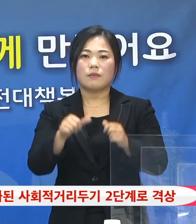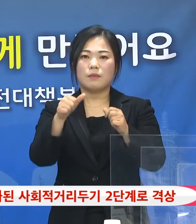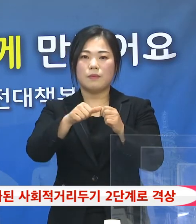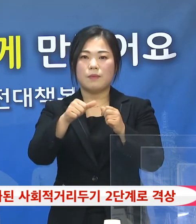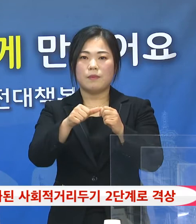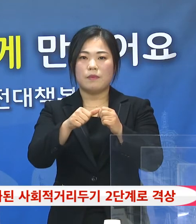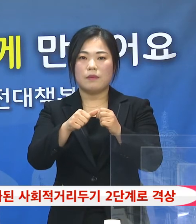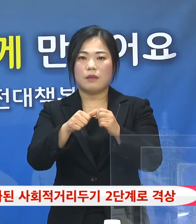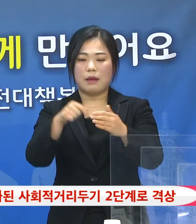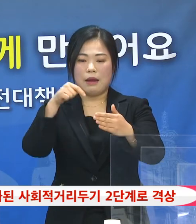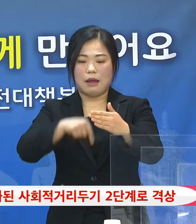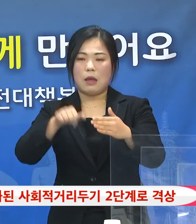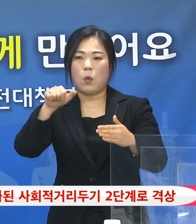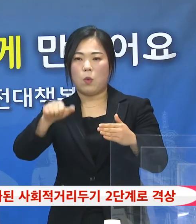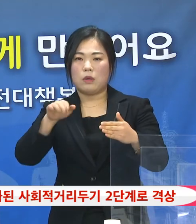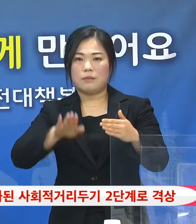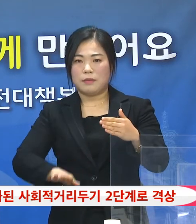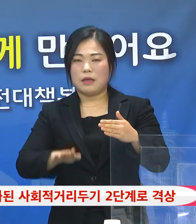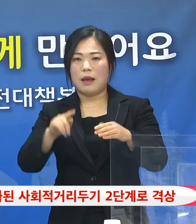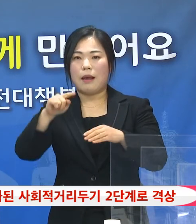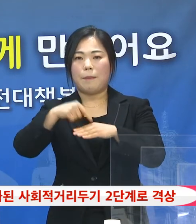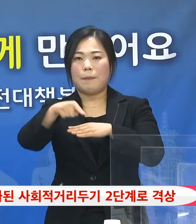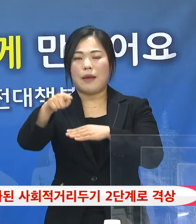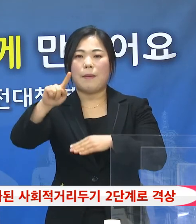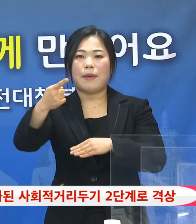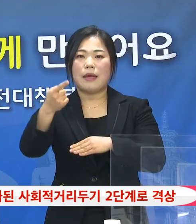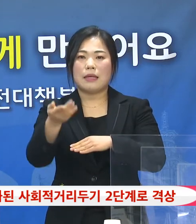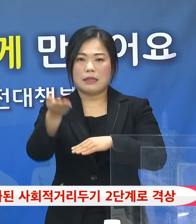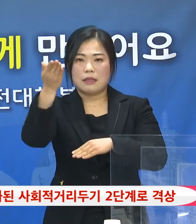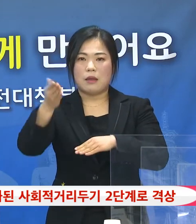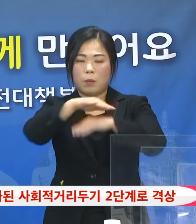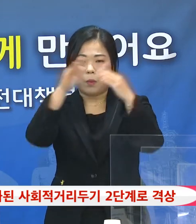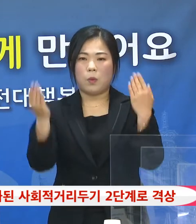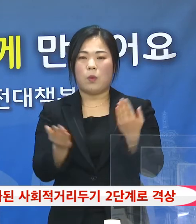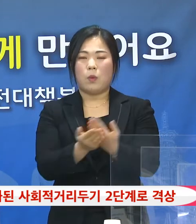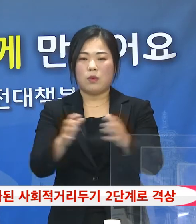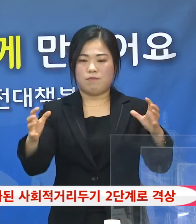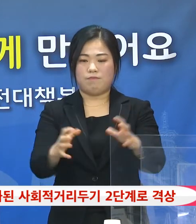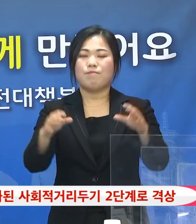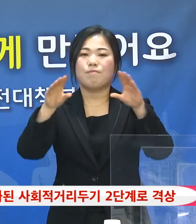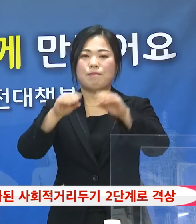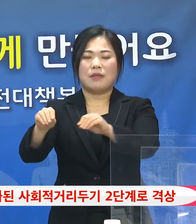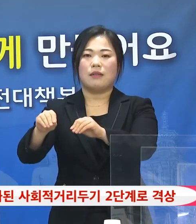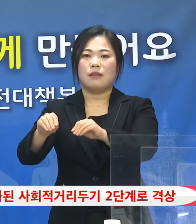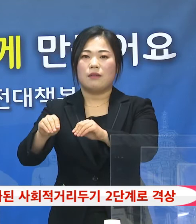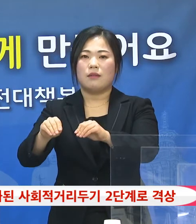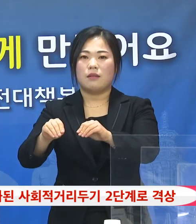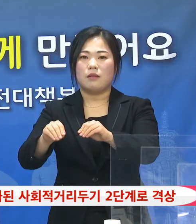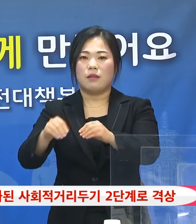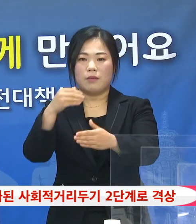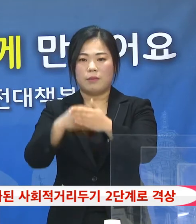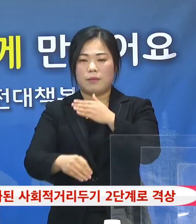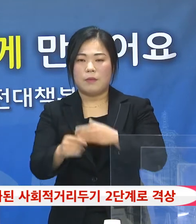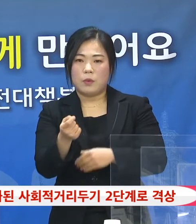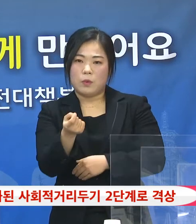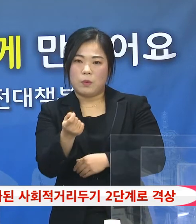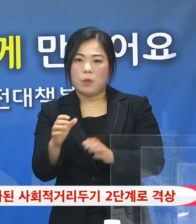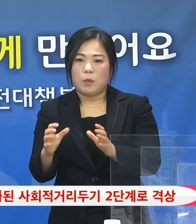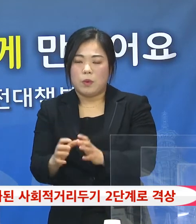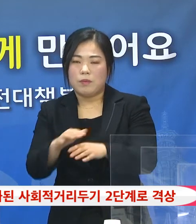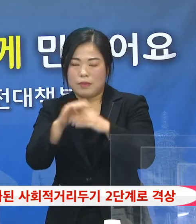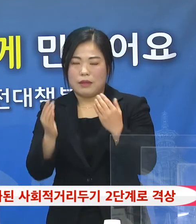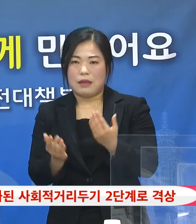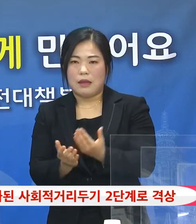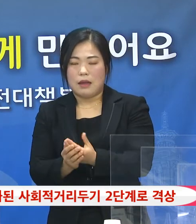실내 50인 이상, 실내 100인 이상 모든 집합 모임 행사를 금지하고 그 이하의 소규모 모임도 가급적 자제해